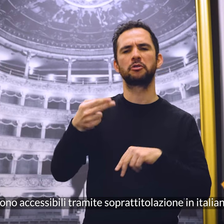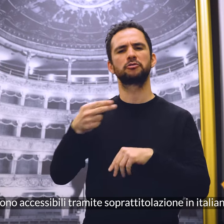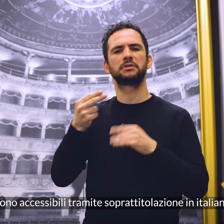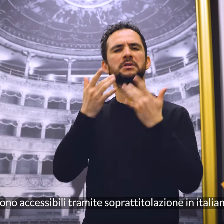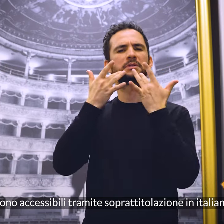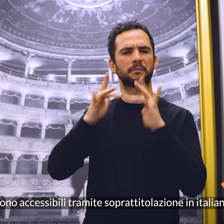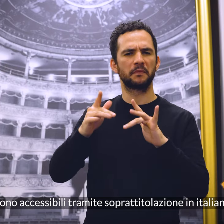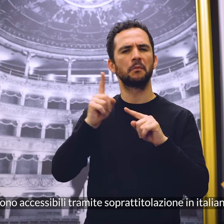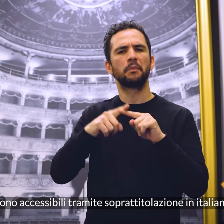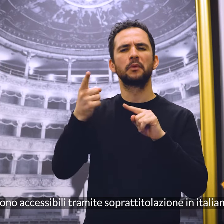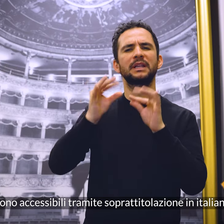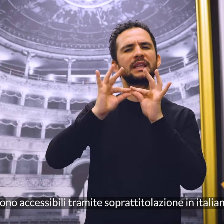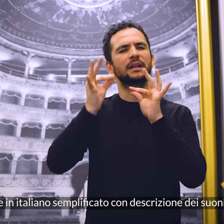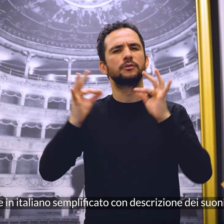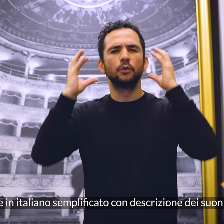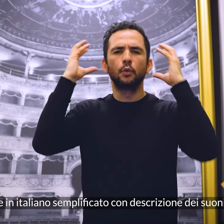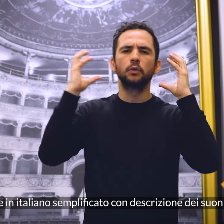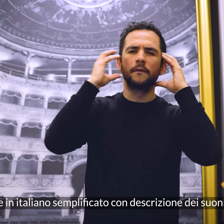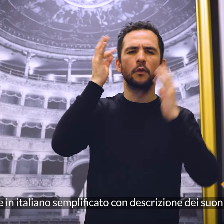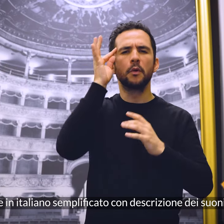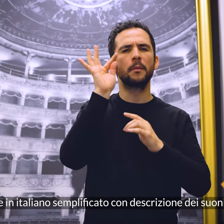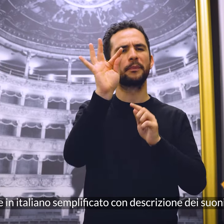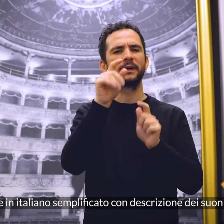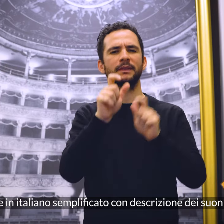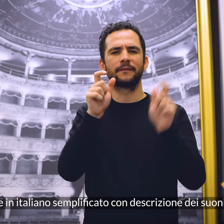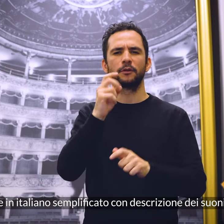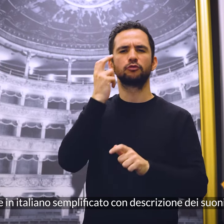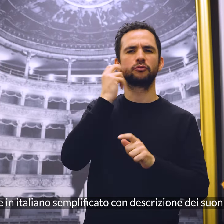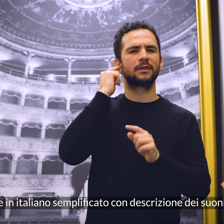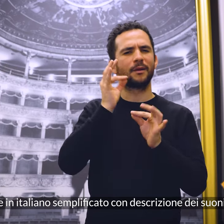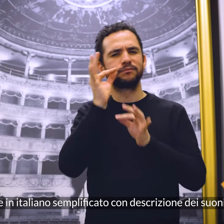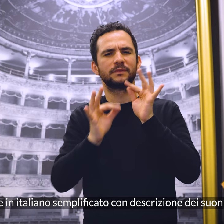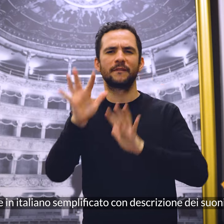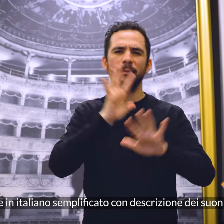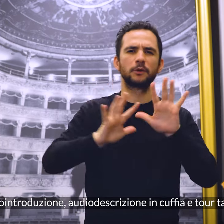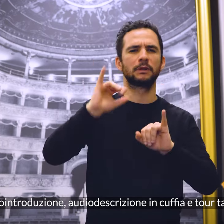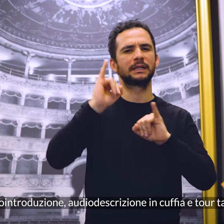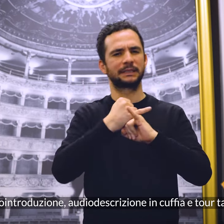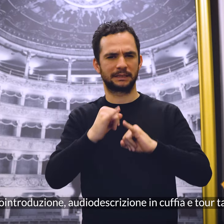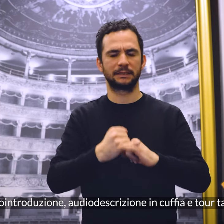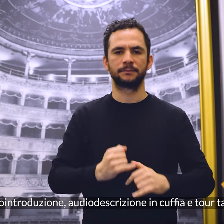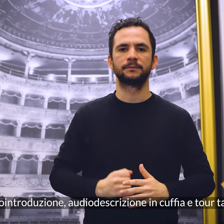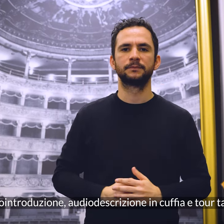sopratitolazione in italiano e in italiano semplificato con descrizione dei suoni, audiointroduzione,